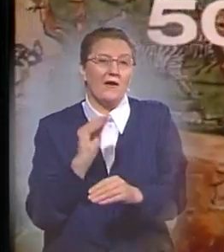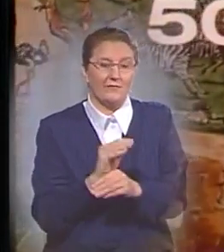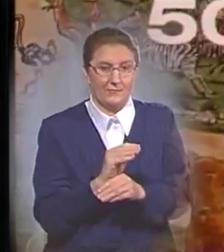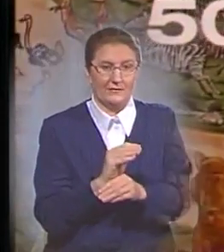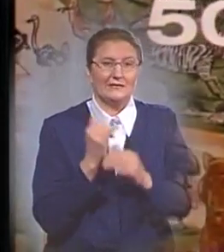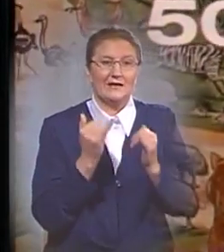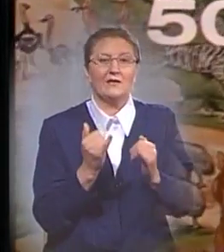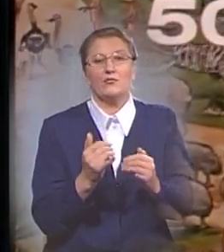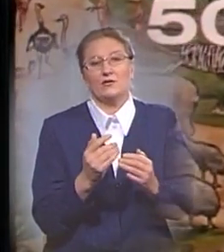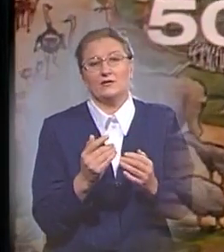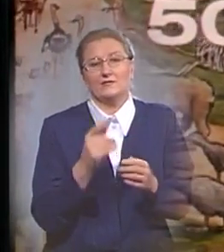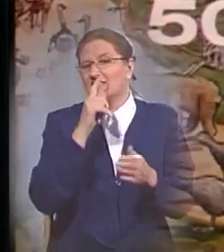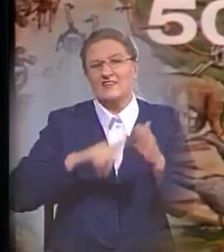наиболее скептически настроенных.